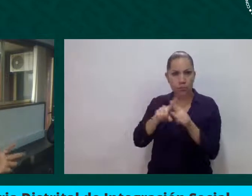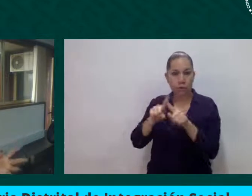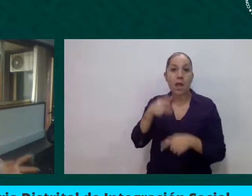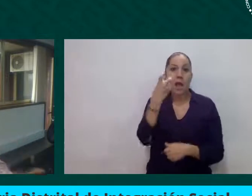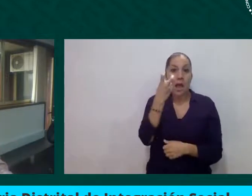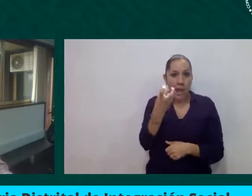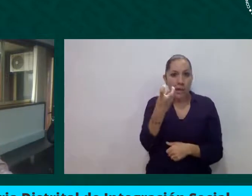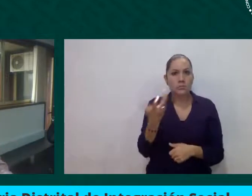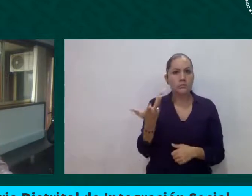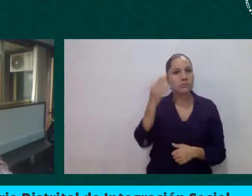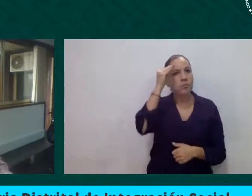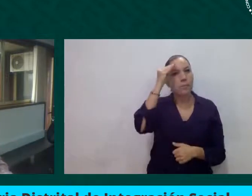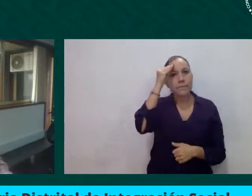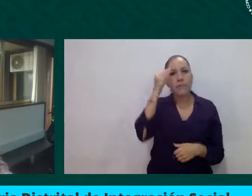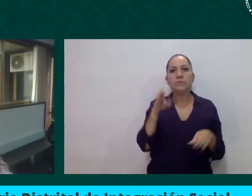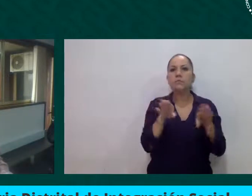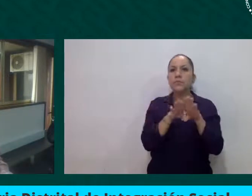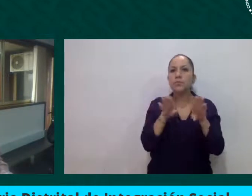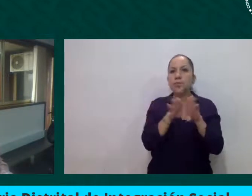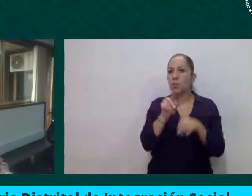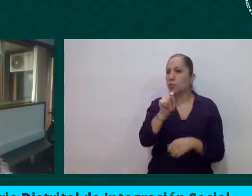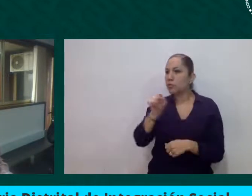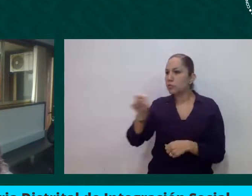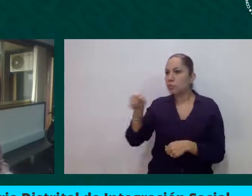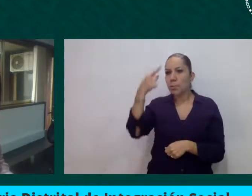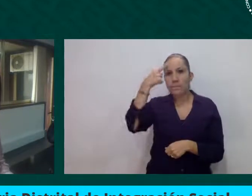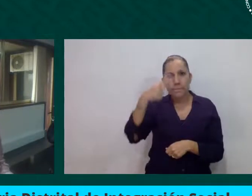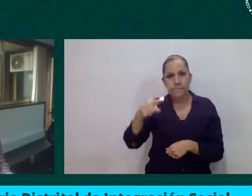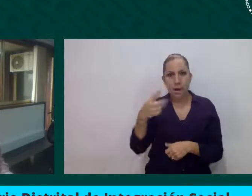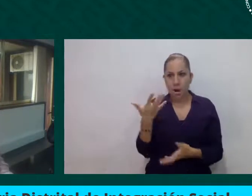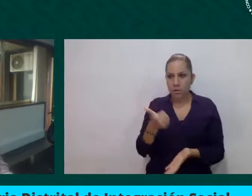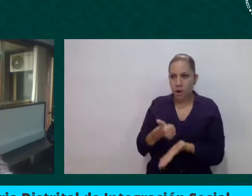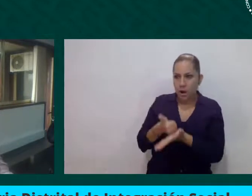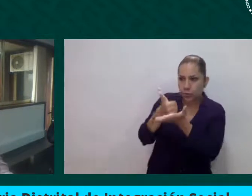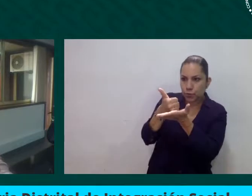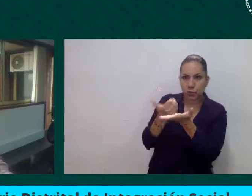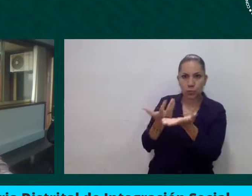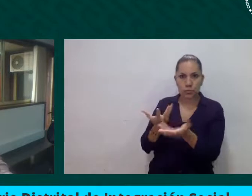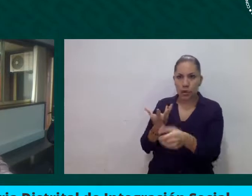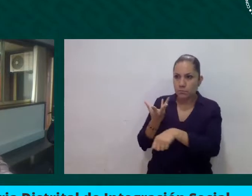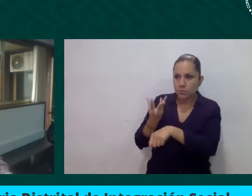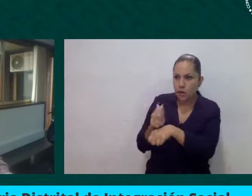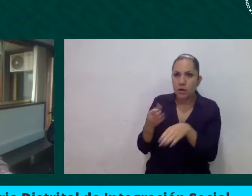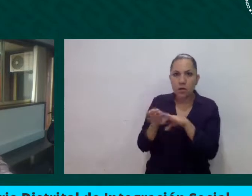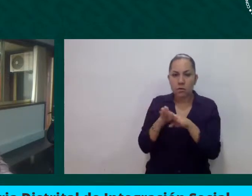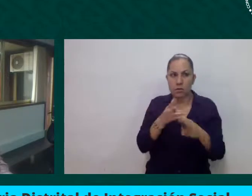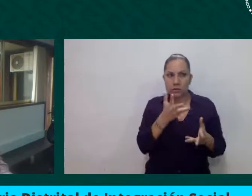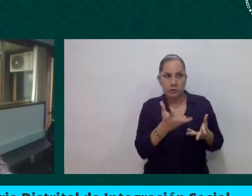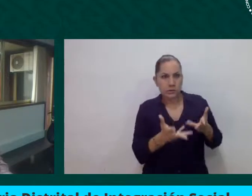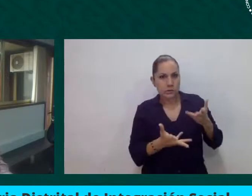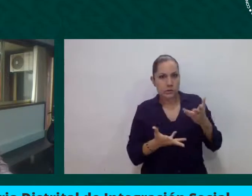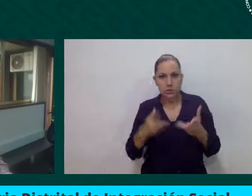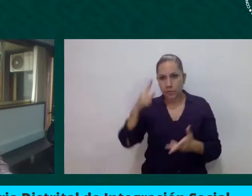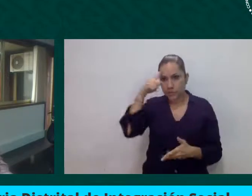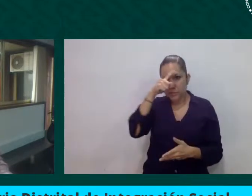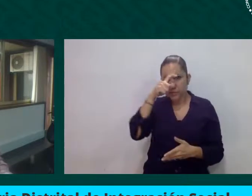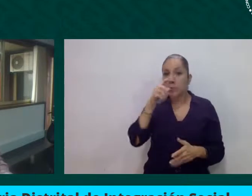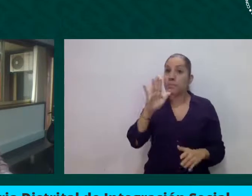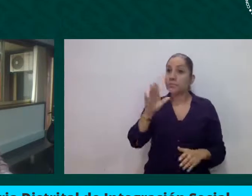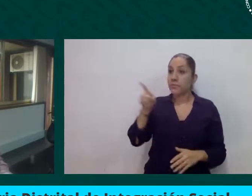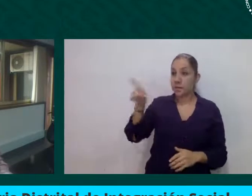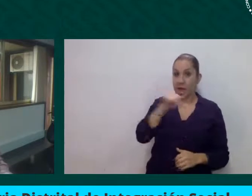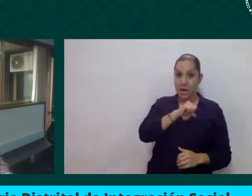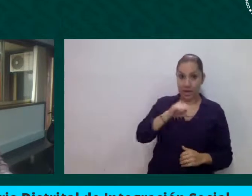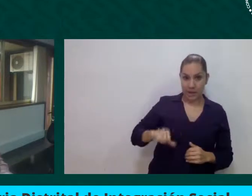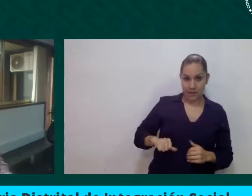determinado para poderlo hacer. Pero gracias a nuestra alcaldesa, la alcaldesa Claudia López, la primera mujer alcaldesa mayor